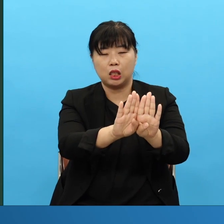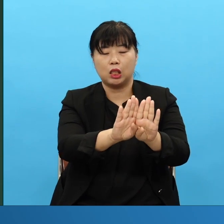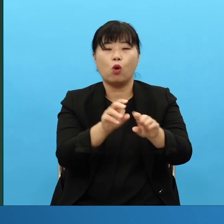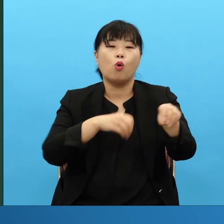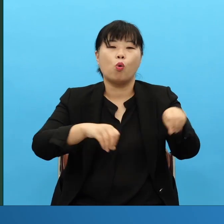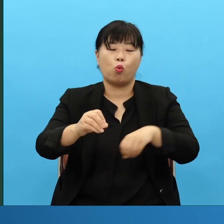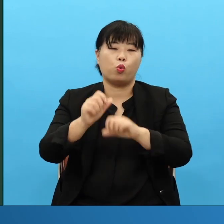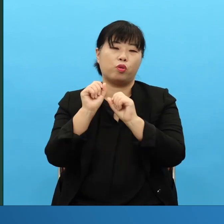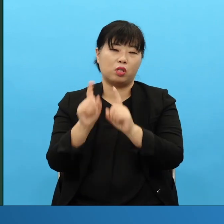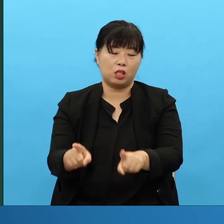없어집니다